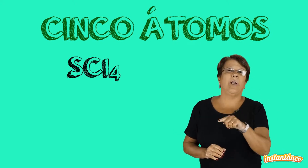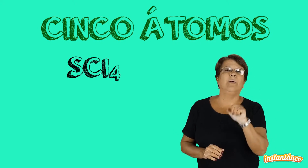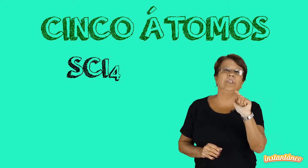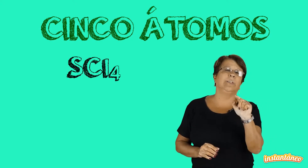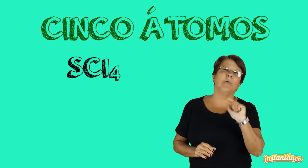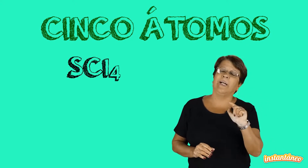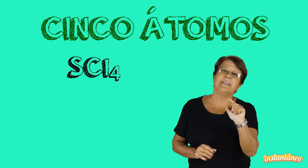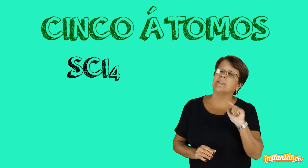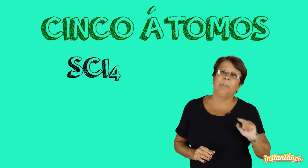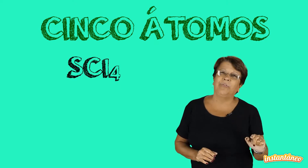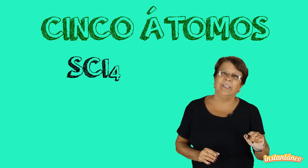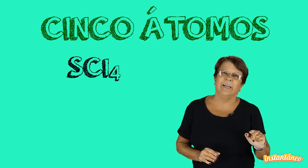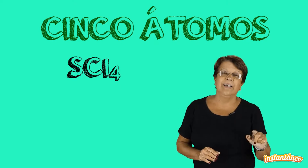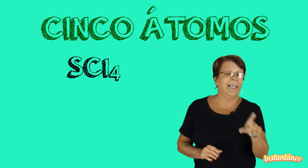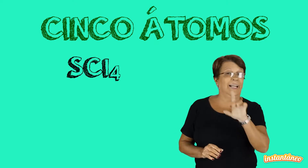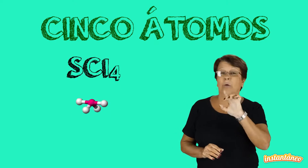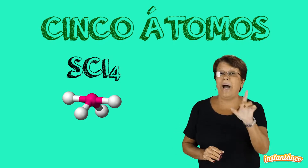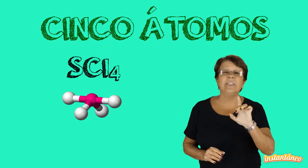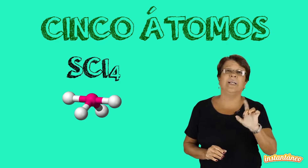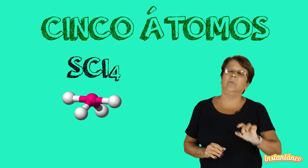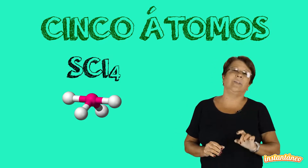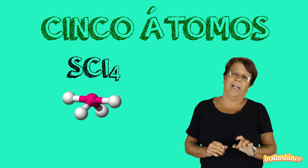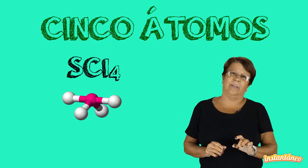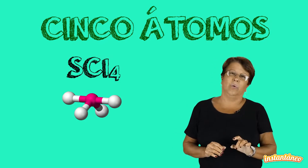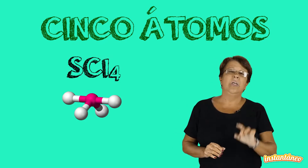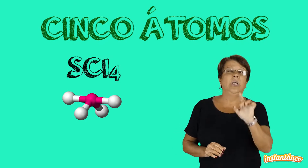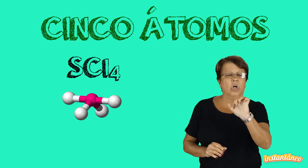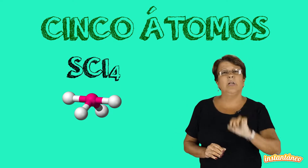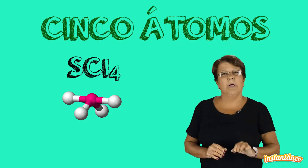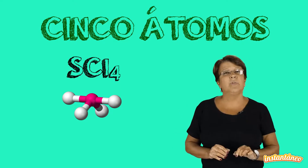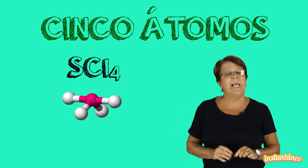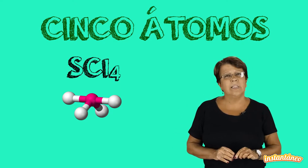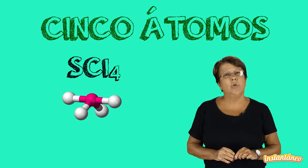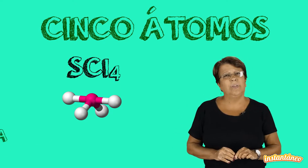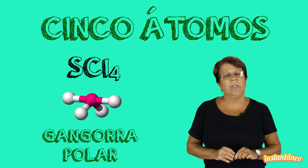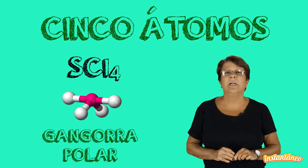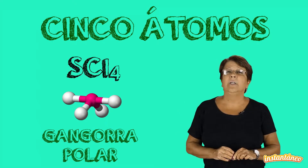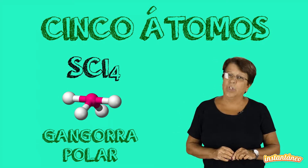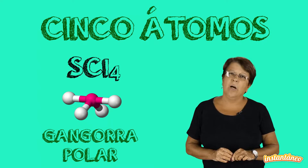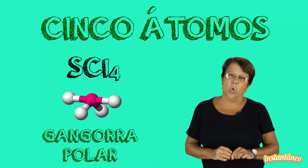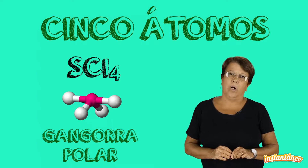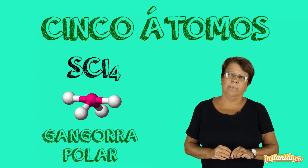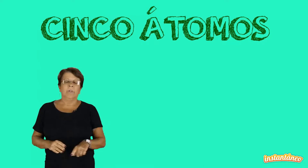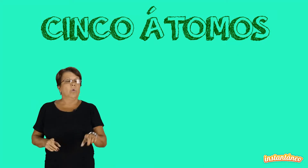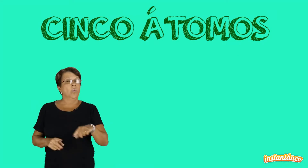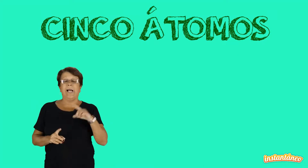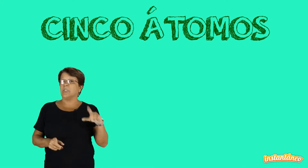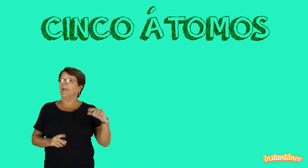molécula de ter uma organização perfeita. Ela não mais será um tetraedro. E nós chamamos essa geometria de gangorra. Um caso